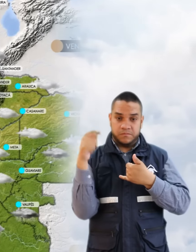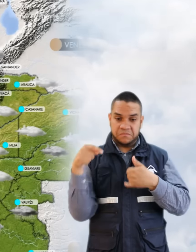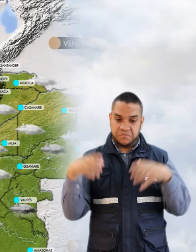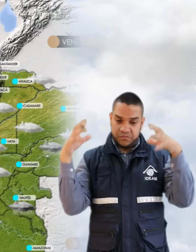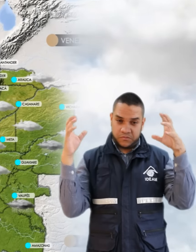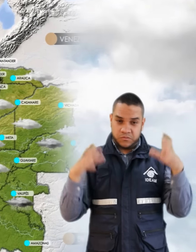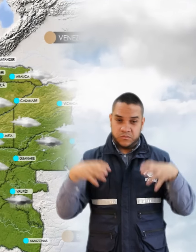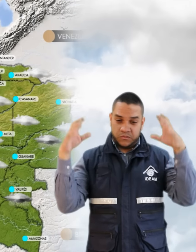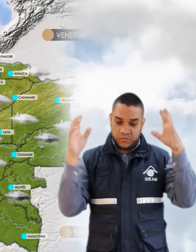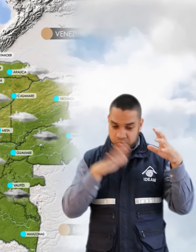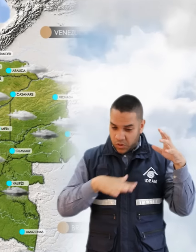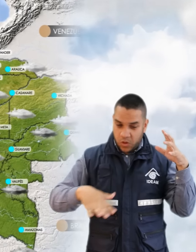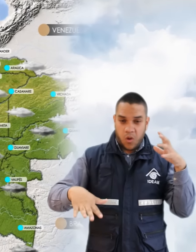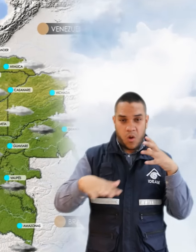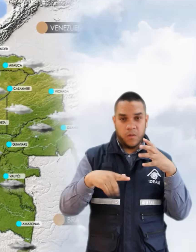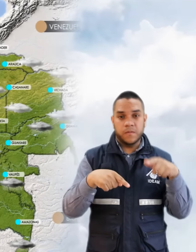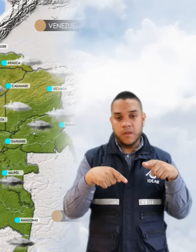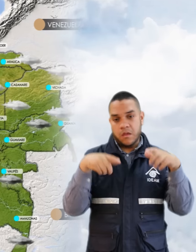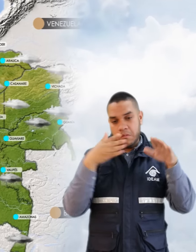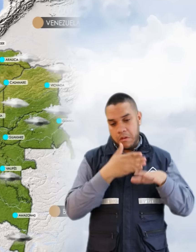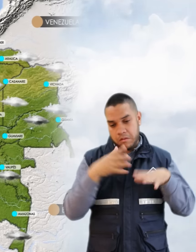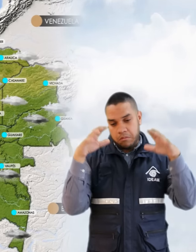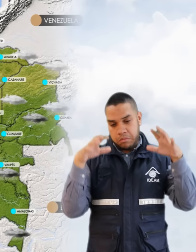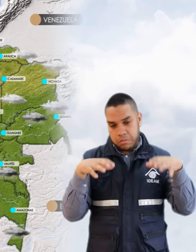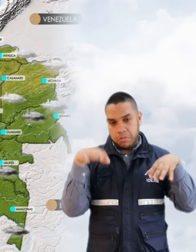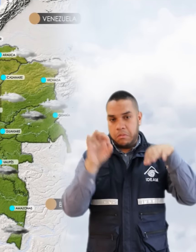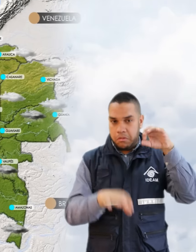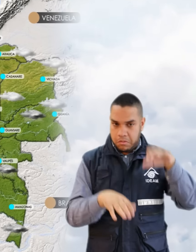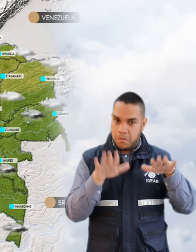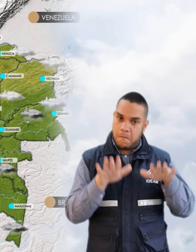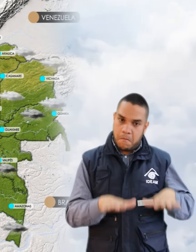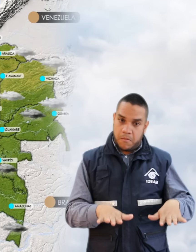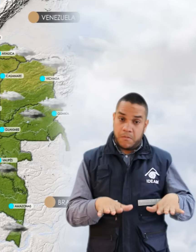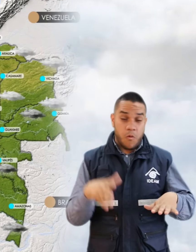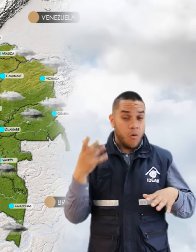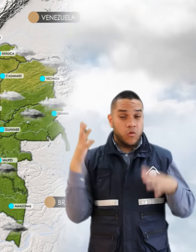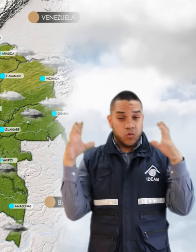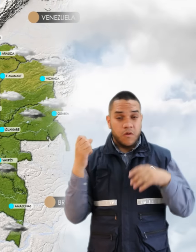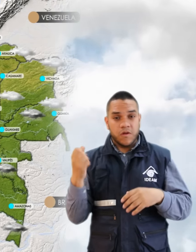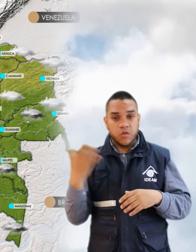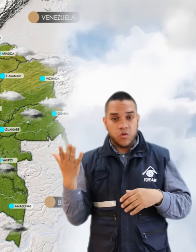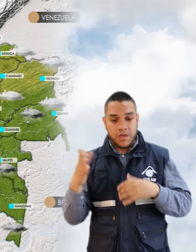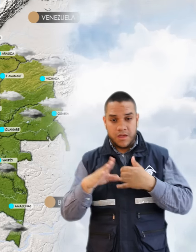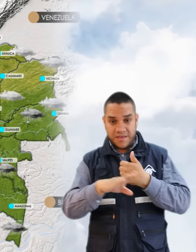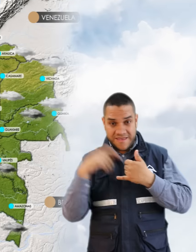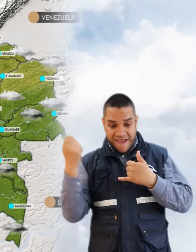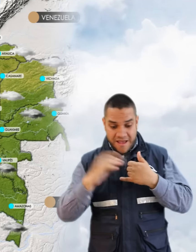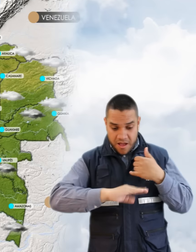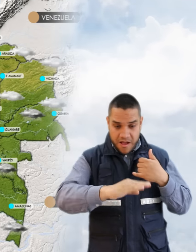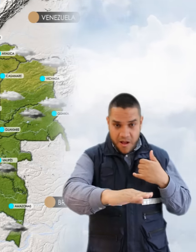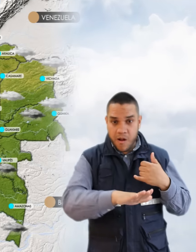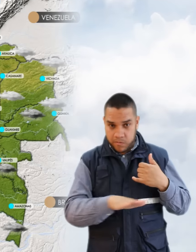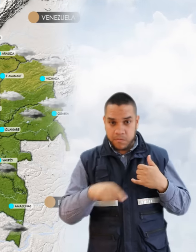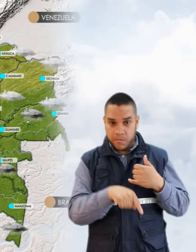lluviosas en toda la región aunque bajarán de intensidad pero será más fuerte hacia el pie de Monte Llanero. Para la Amazonía se pronostica